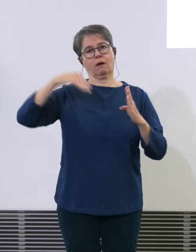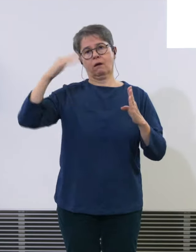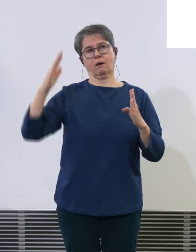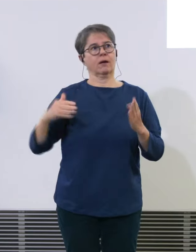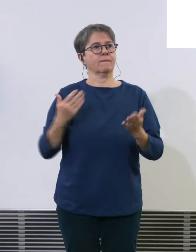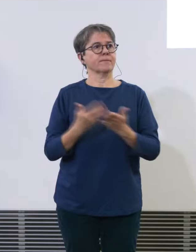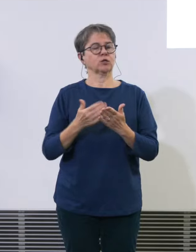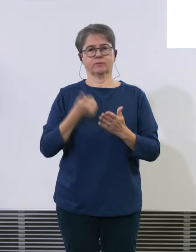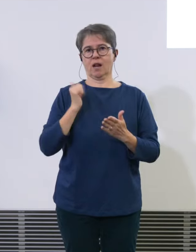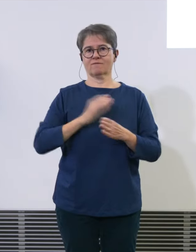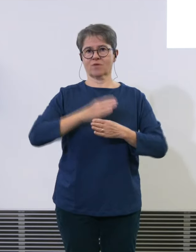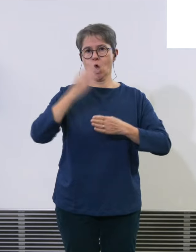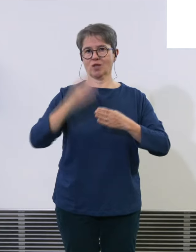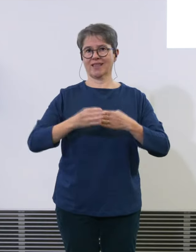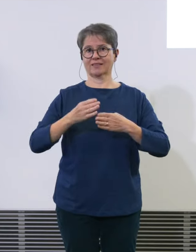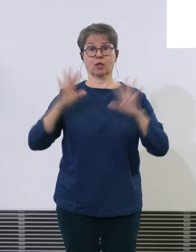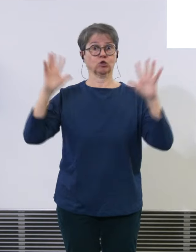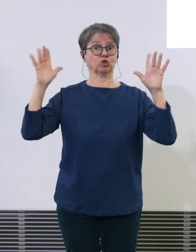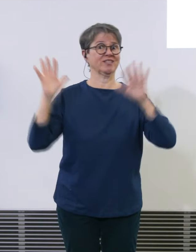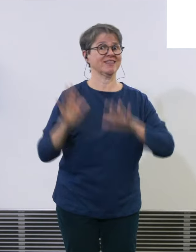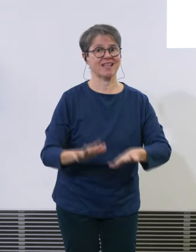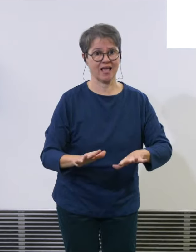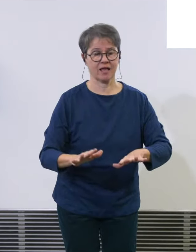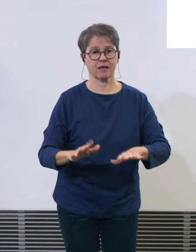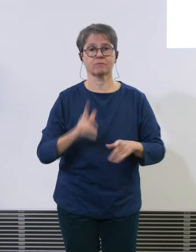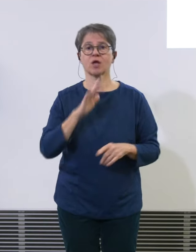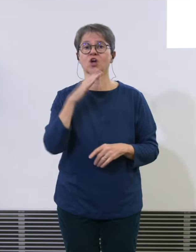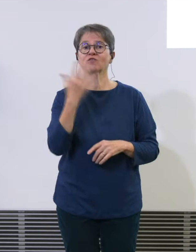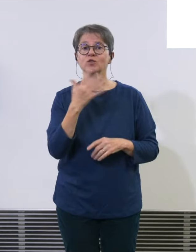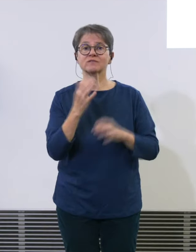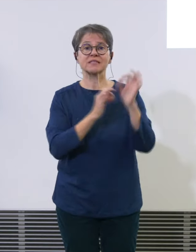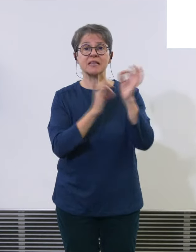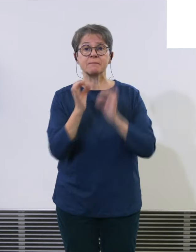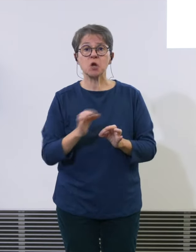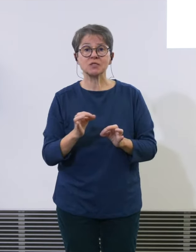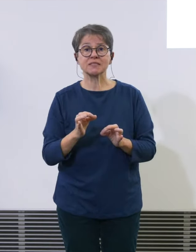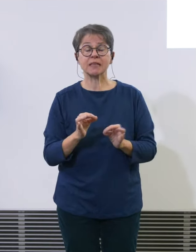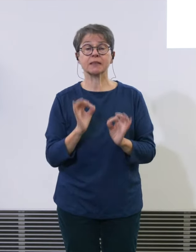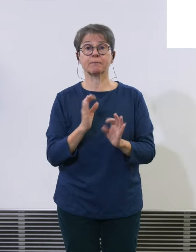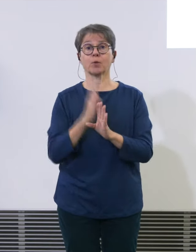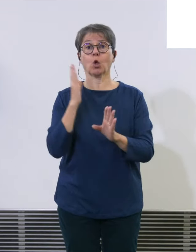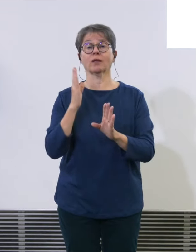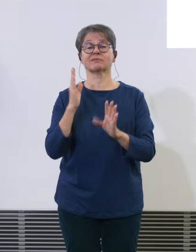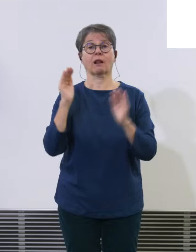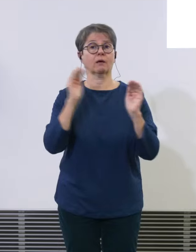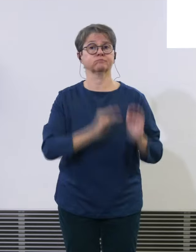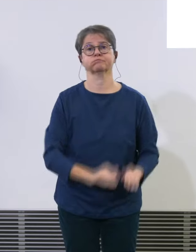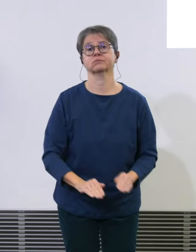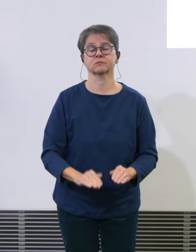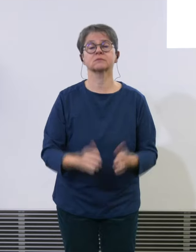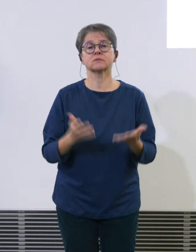über Wochenende wenn Schnee hat dann reden wir von 15% 20% Pünktlichkeit das sind aber natürlich dann wirklich ganz spezielle